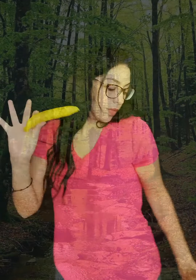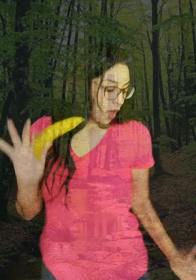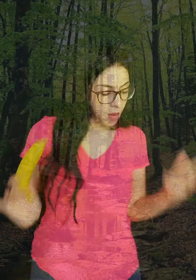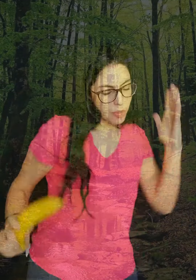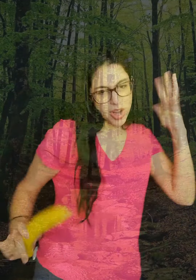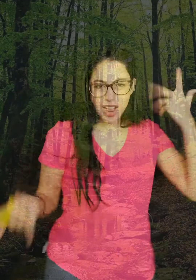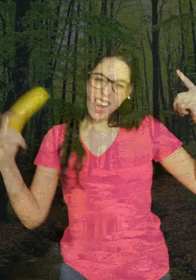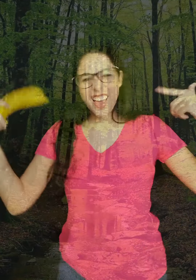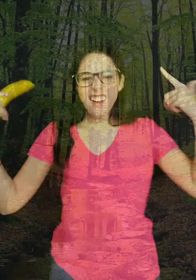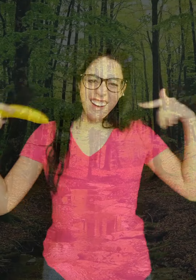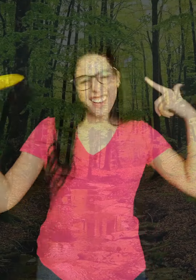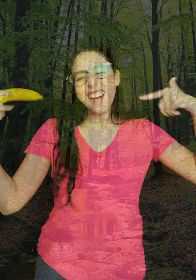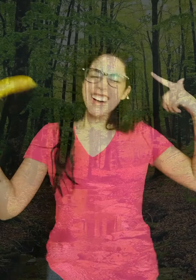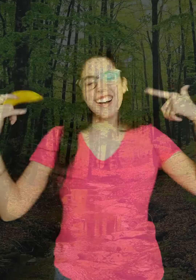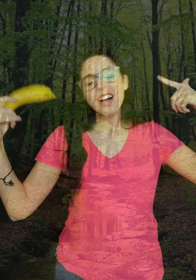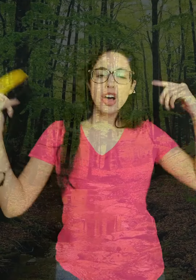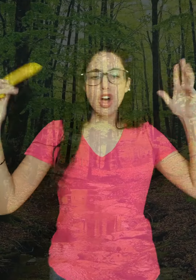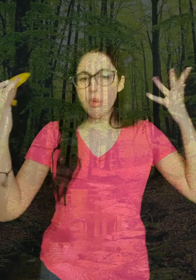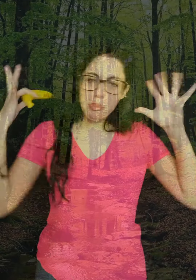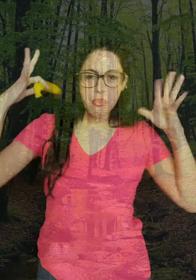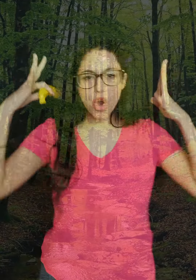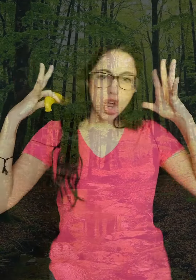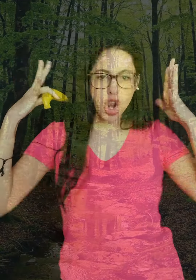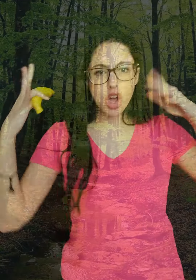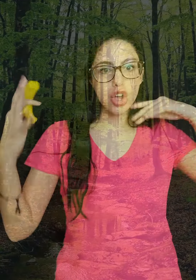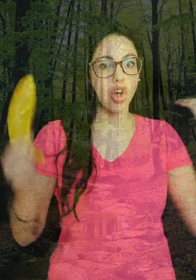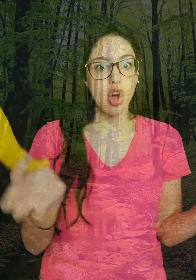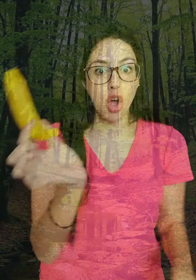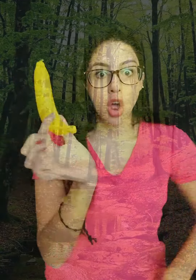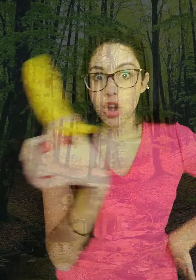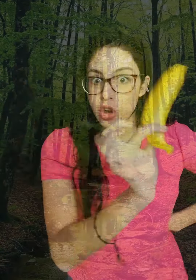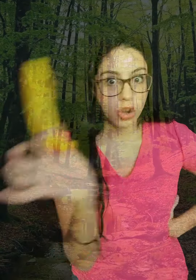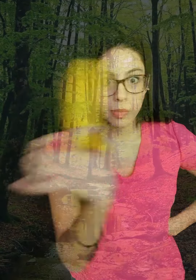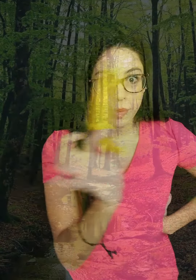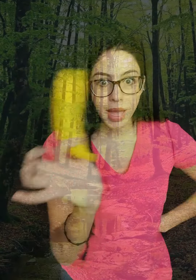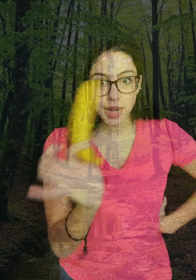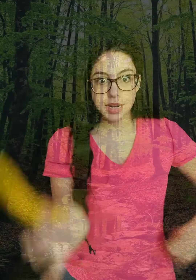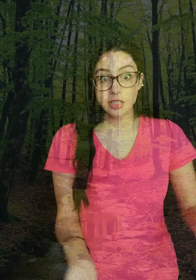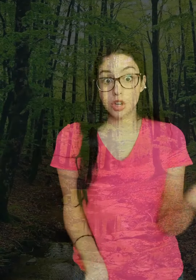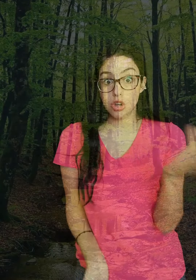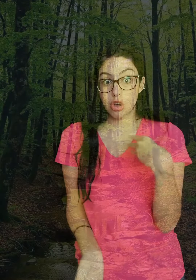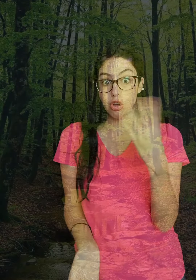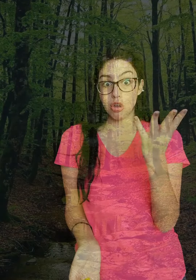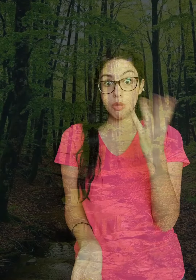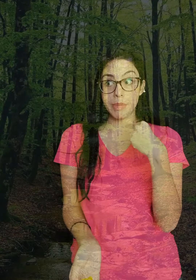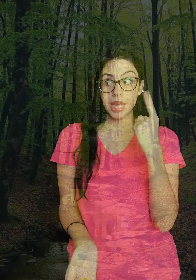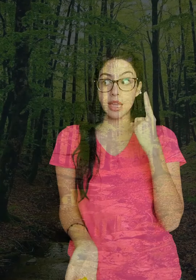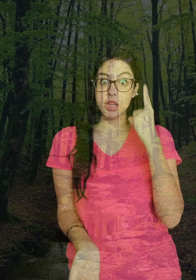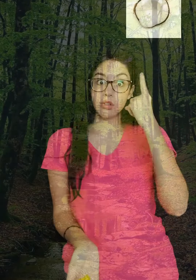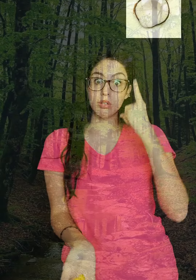Mono loco, mono loco, no come bananas, solo come coco.